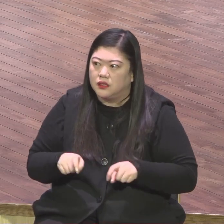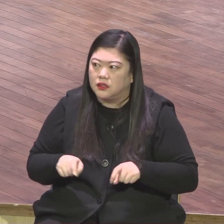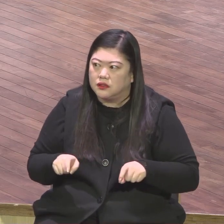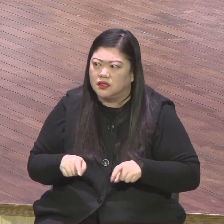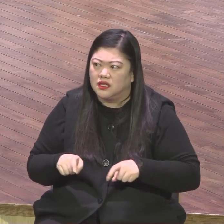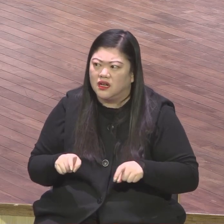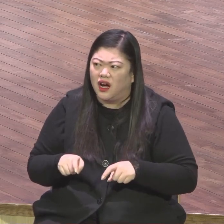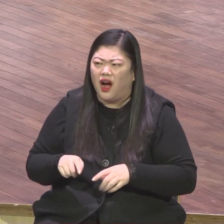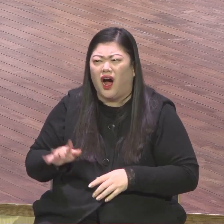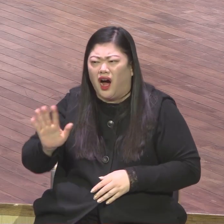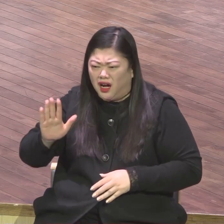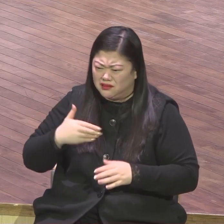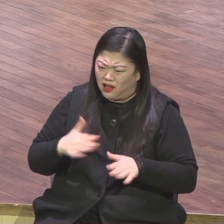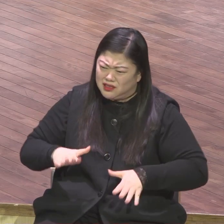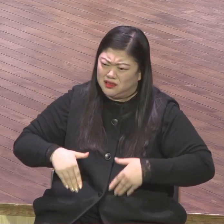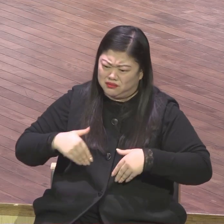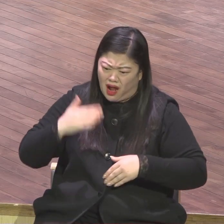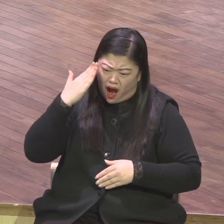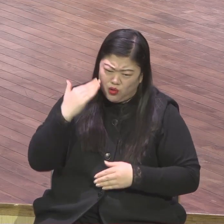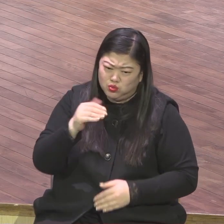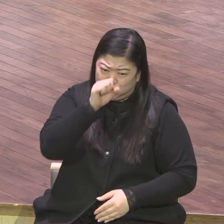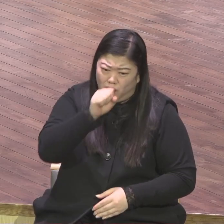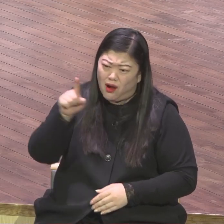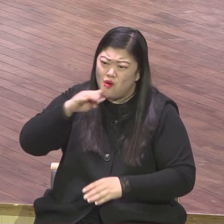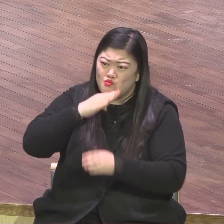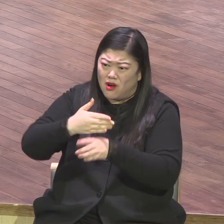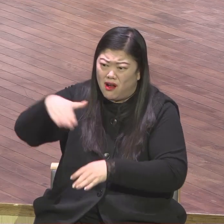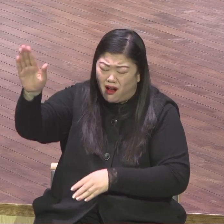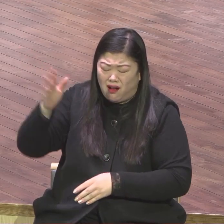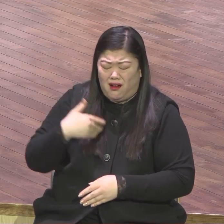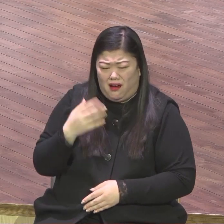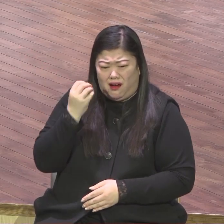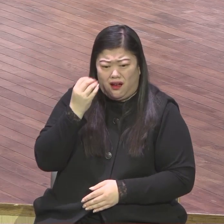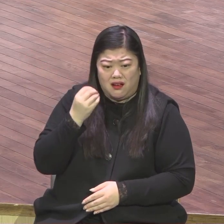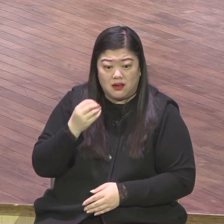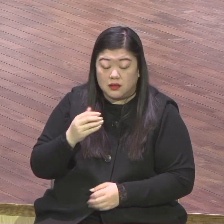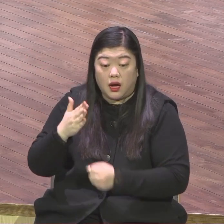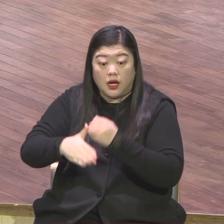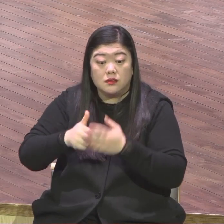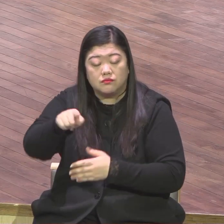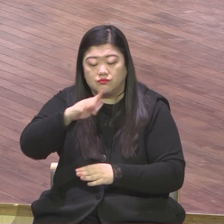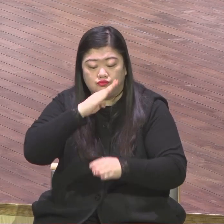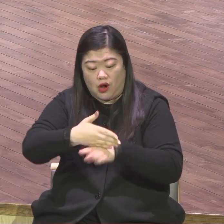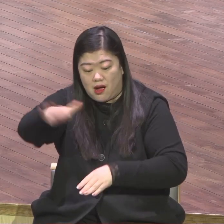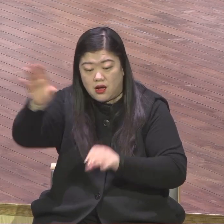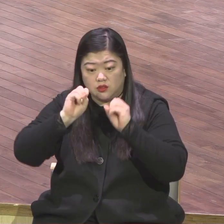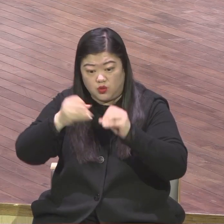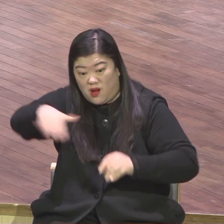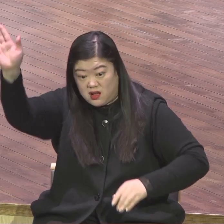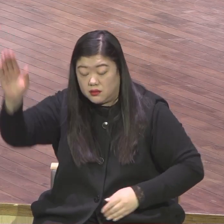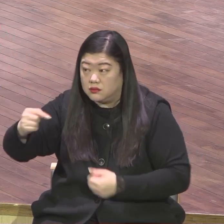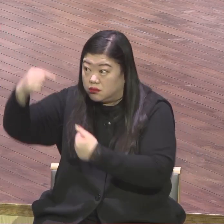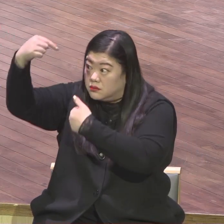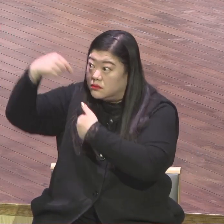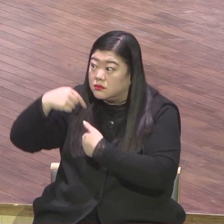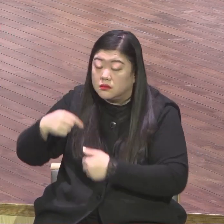북쪽에 가서 심판 메시지를 심판한 것입니다 아니 말이 쉽지